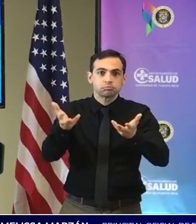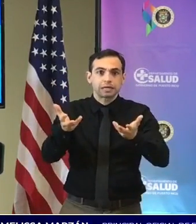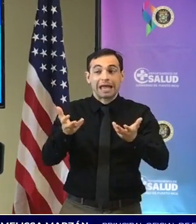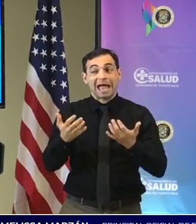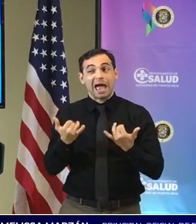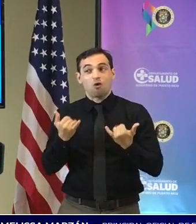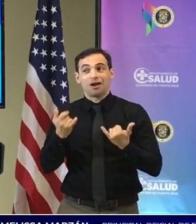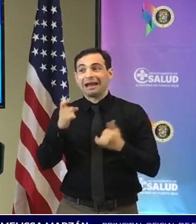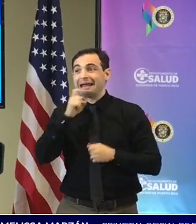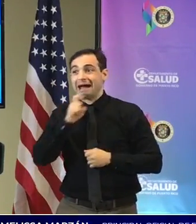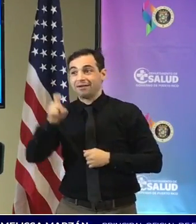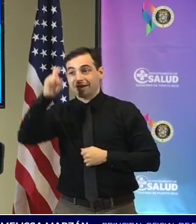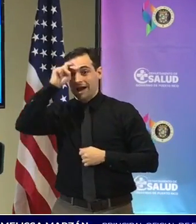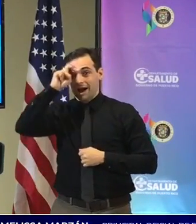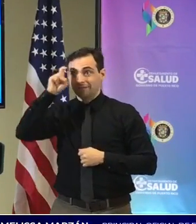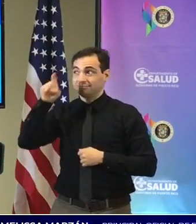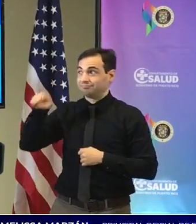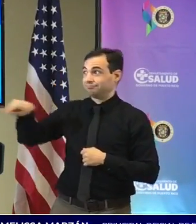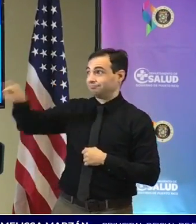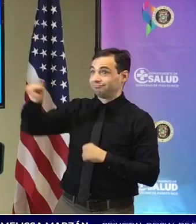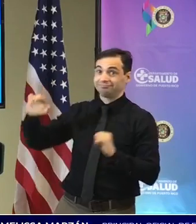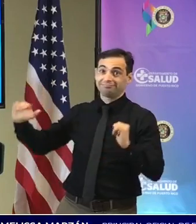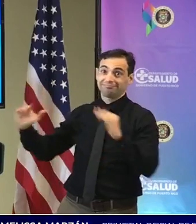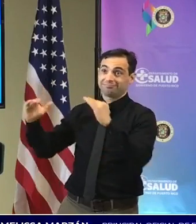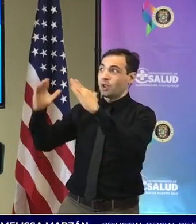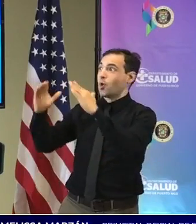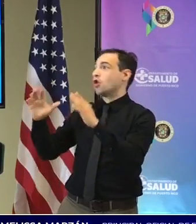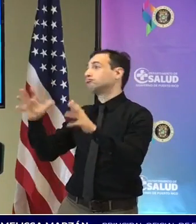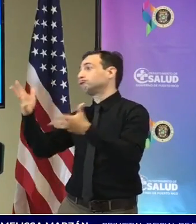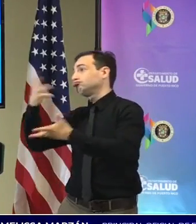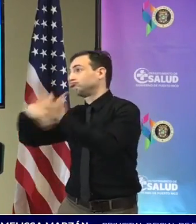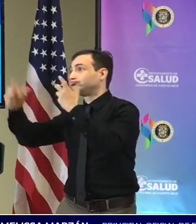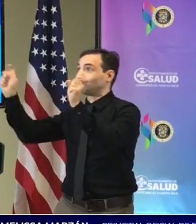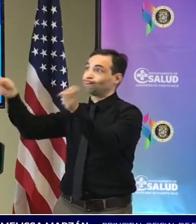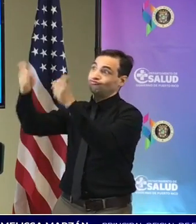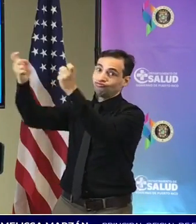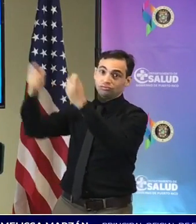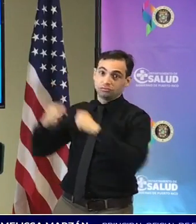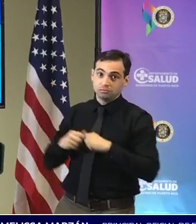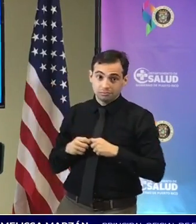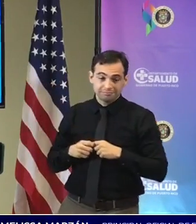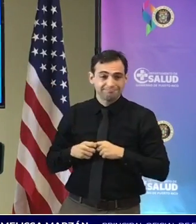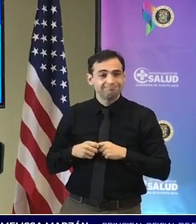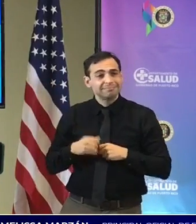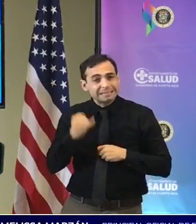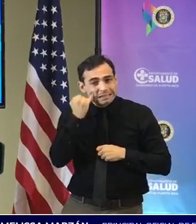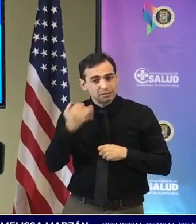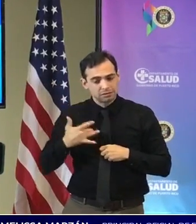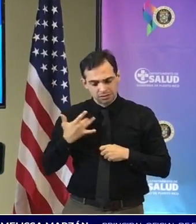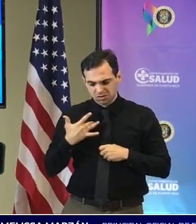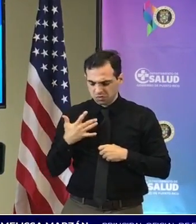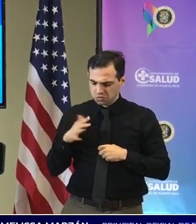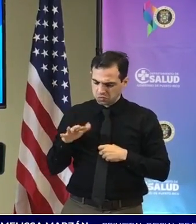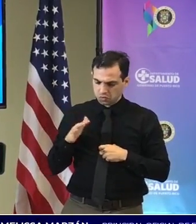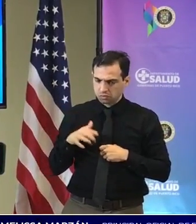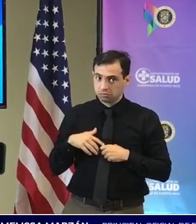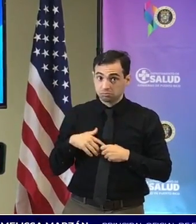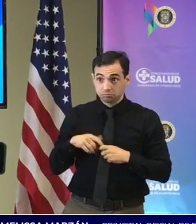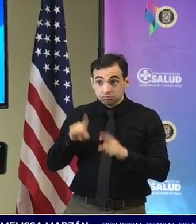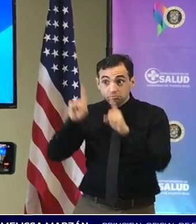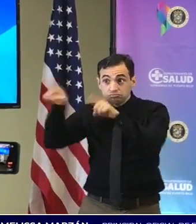navideños y usted va a participar en muchas actividades durante los próximos días que por favor si usted tiene síntomas no vaya a una actividad